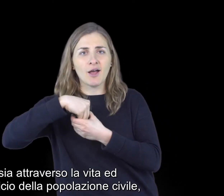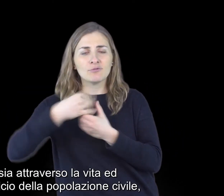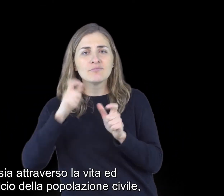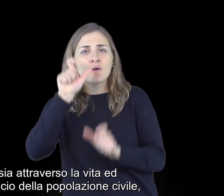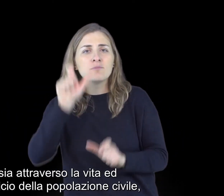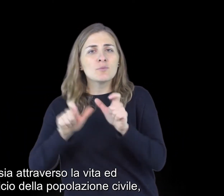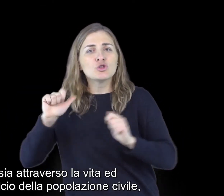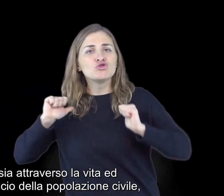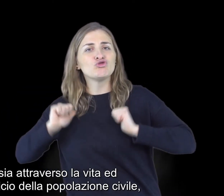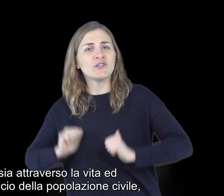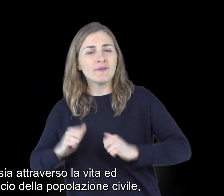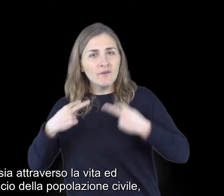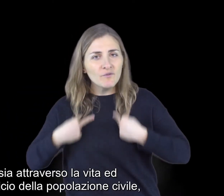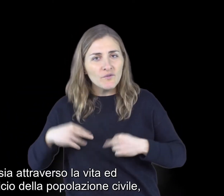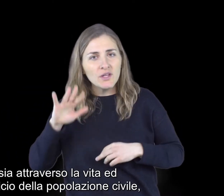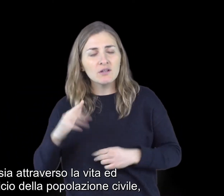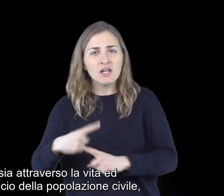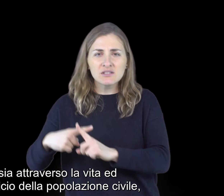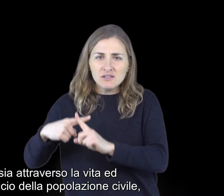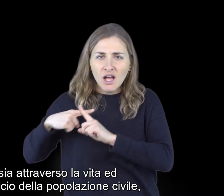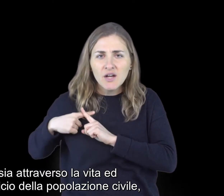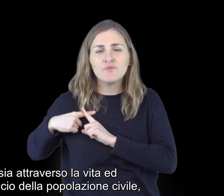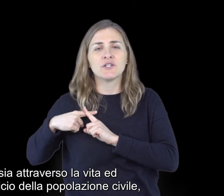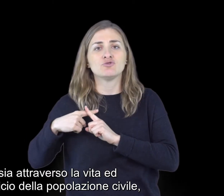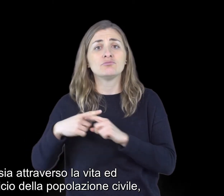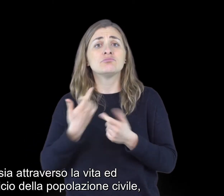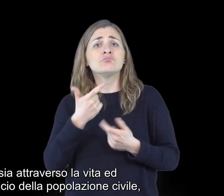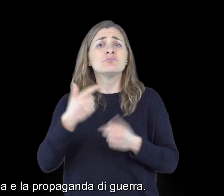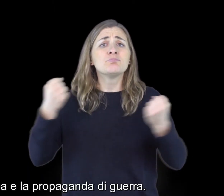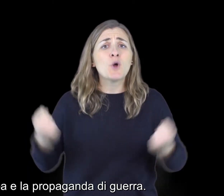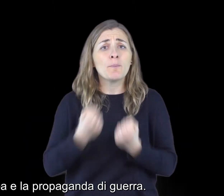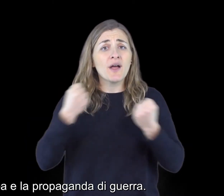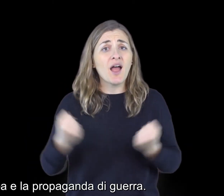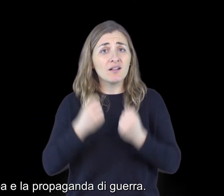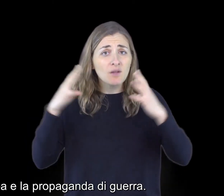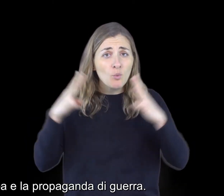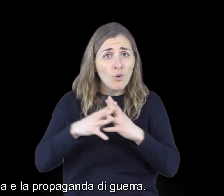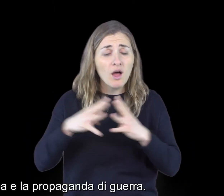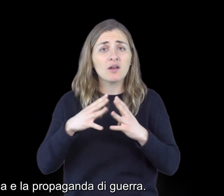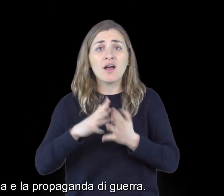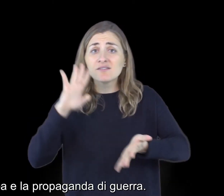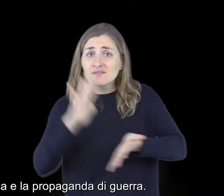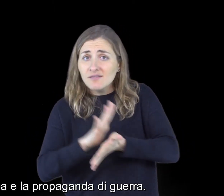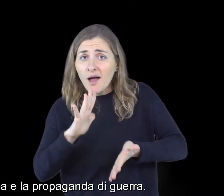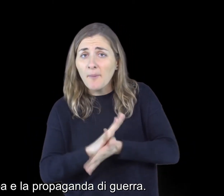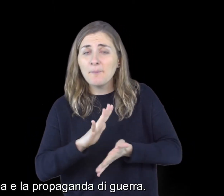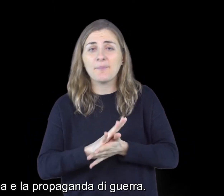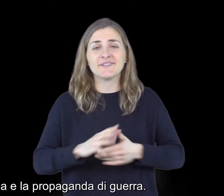interno, ossia attraverso la vita ed il sacrificio della popolazione civile, la stampa e la propaganda di guerra.